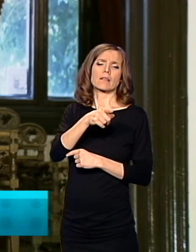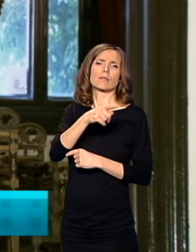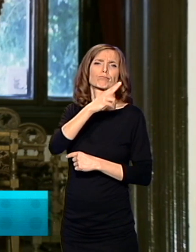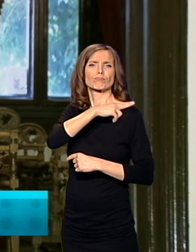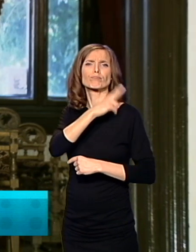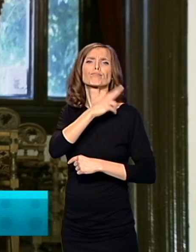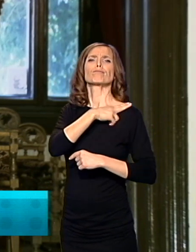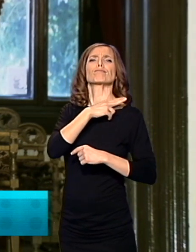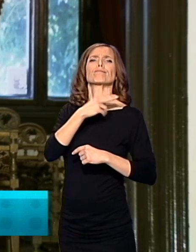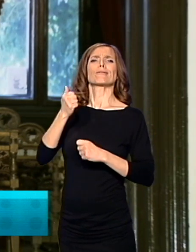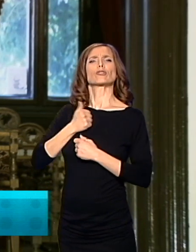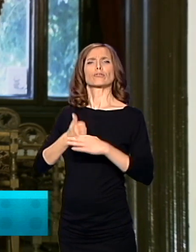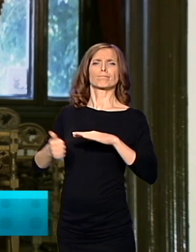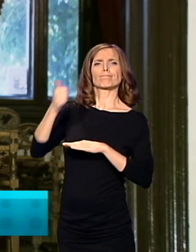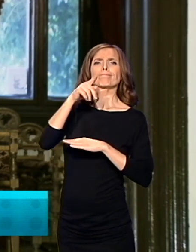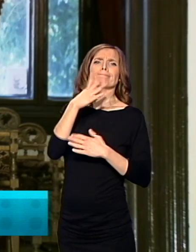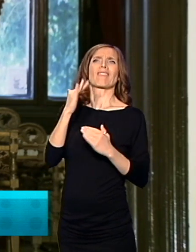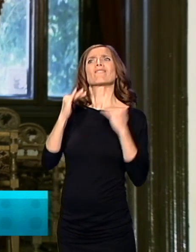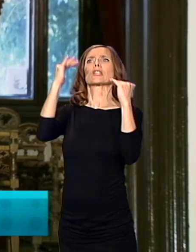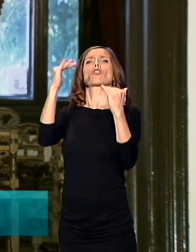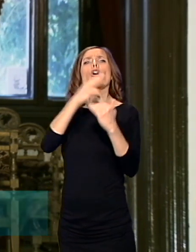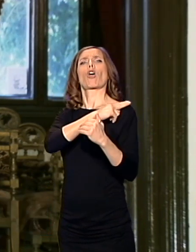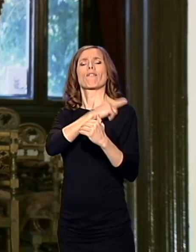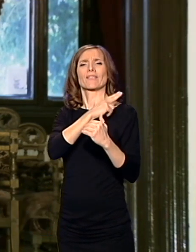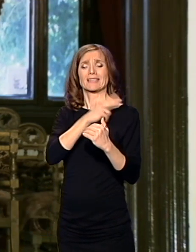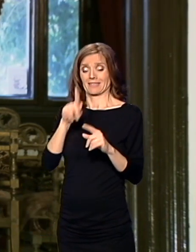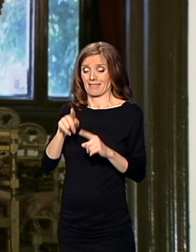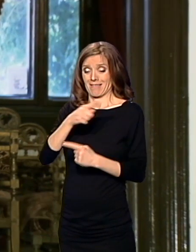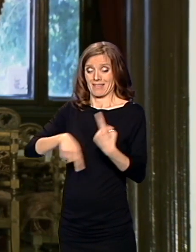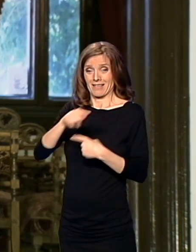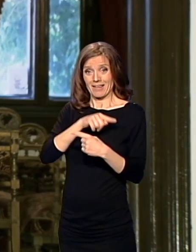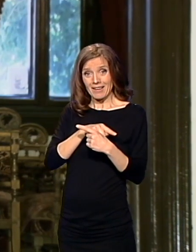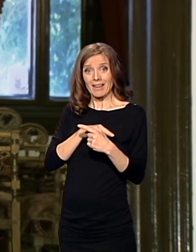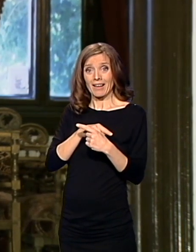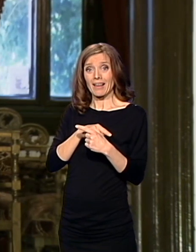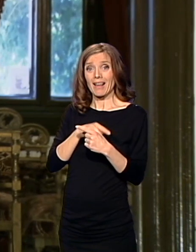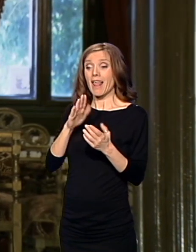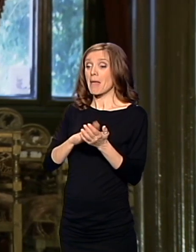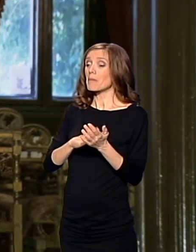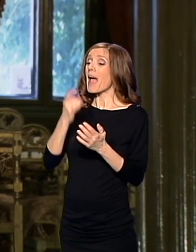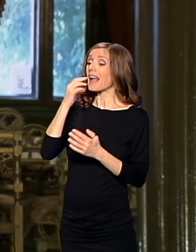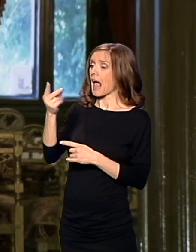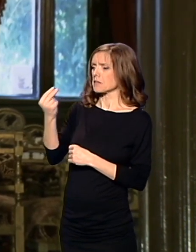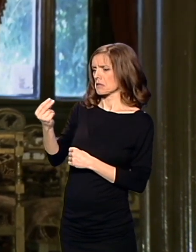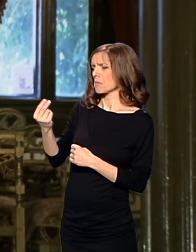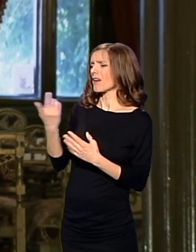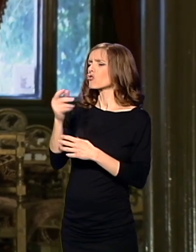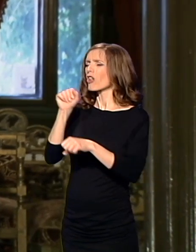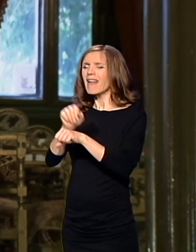vojnici, pa čak bilo i majora visokih oficira koji su ocečene glave ovih